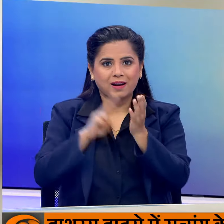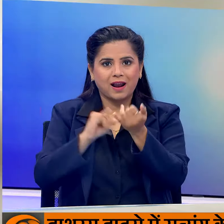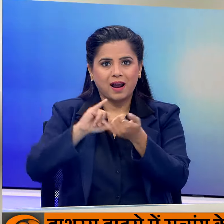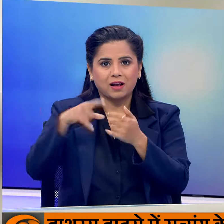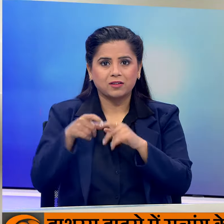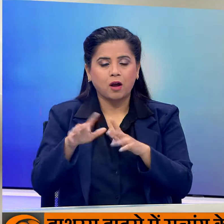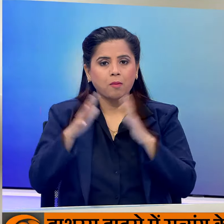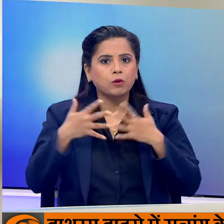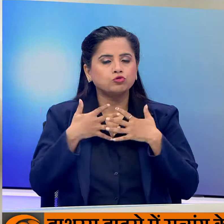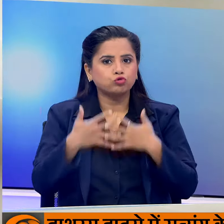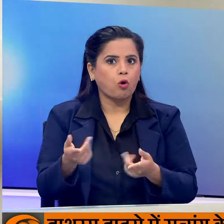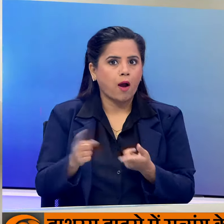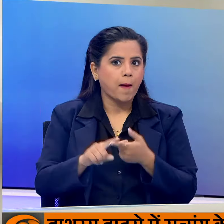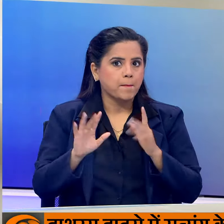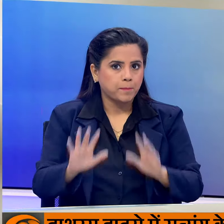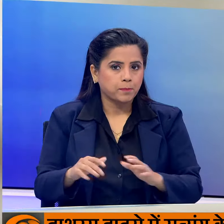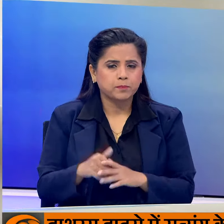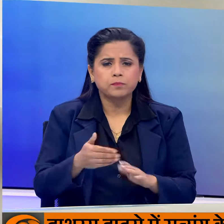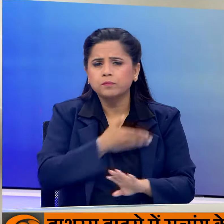को बड़ा जटका लगा है